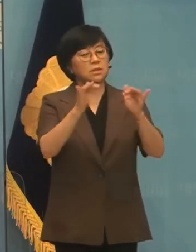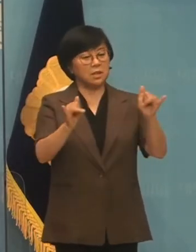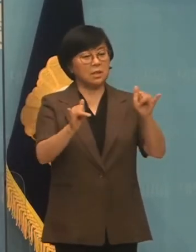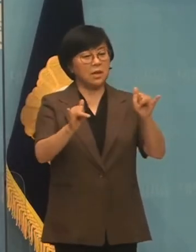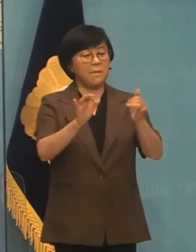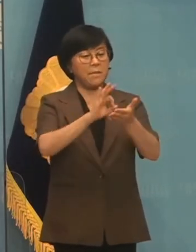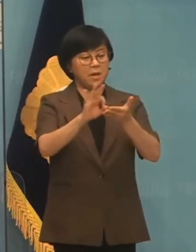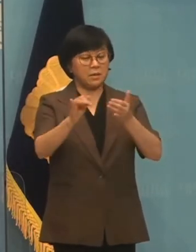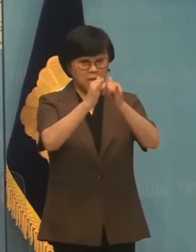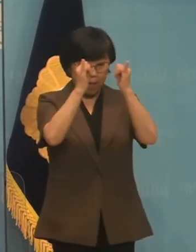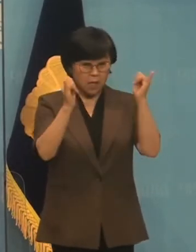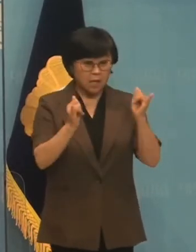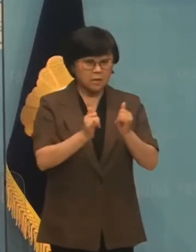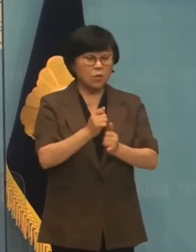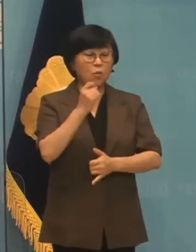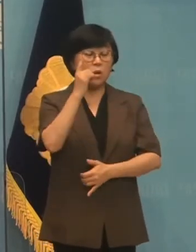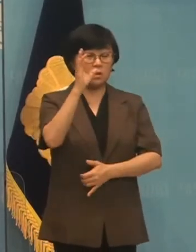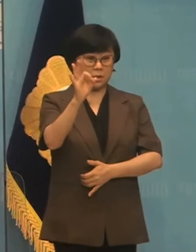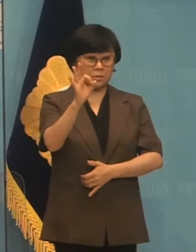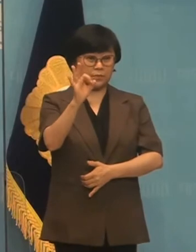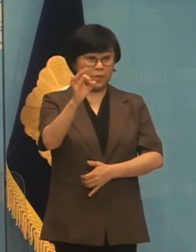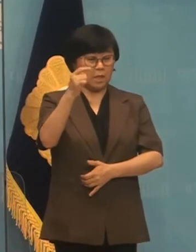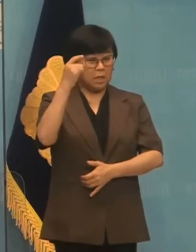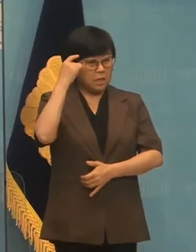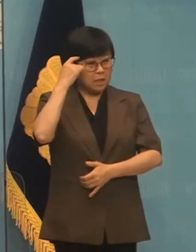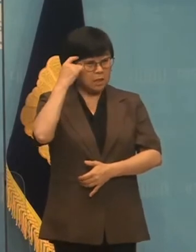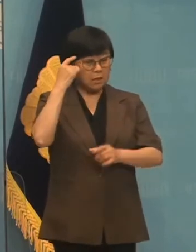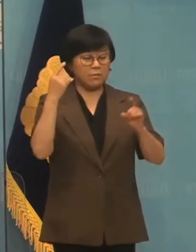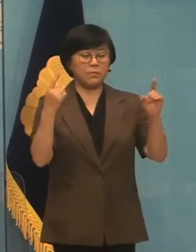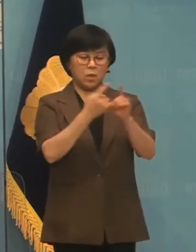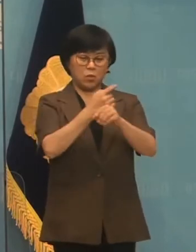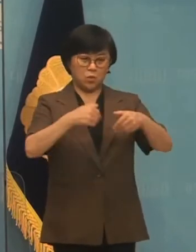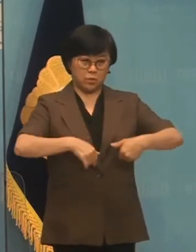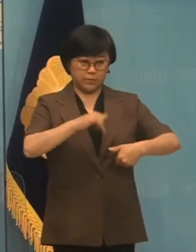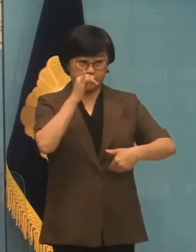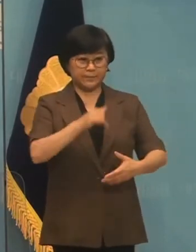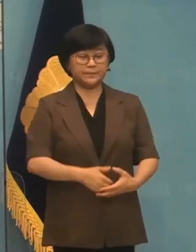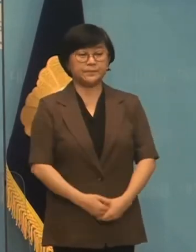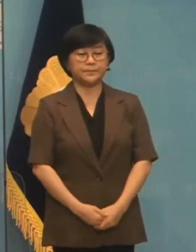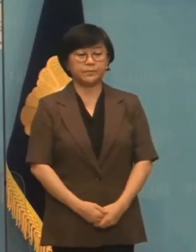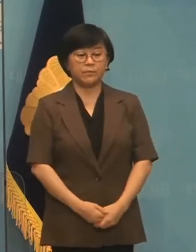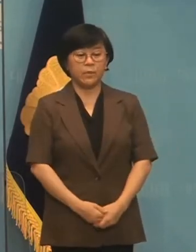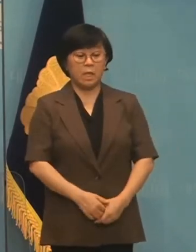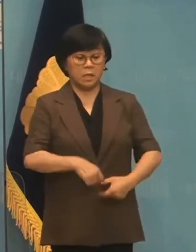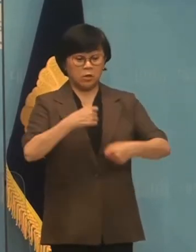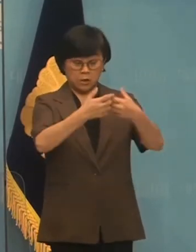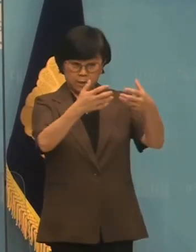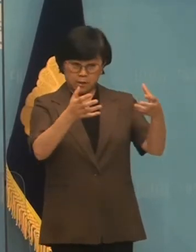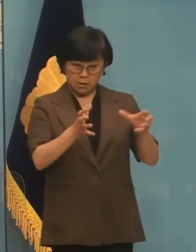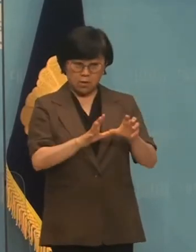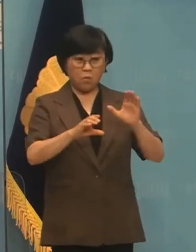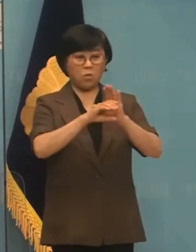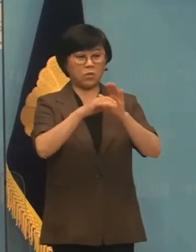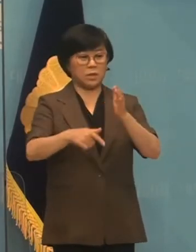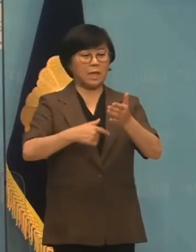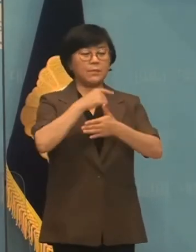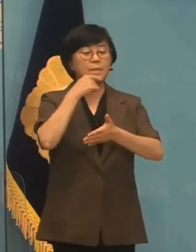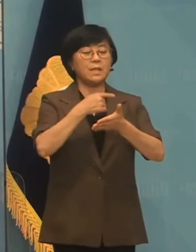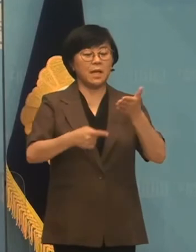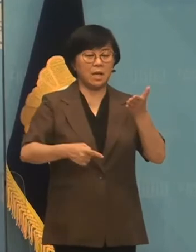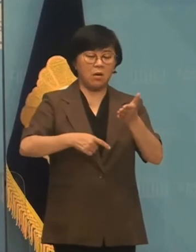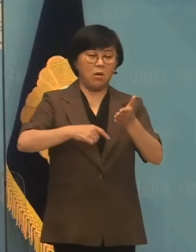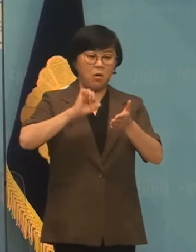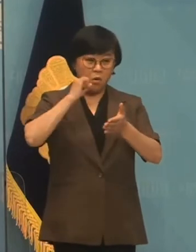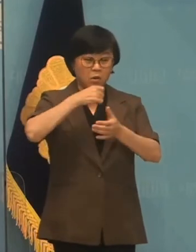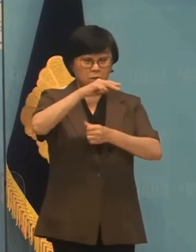사회적 임금이라는 인식의 전환이 있어야 합니다. 정의당은 코로나 지난 시기에